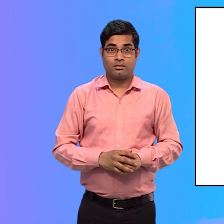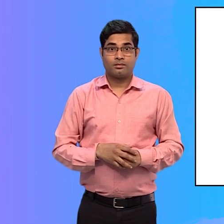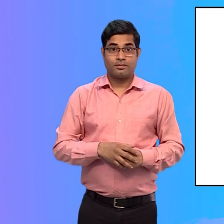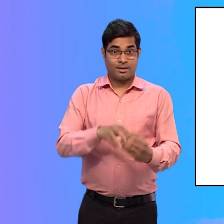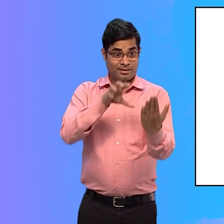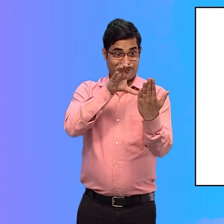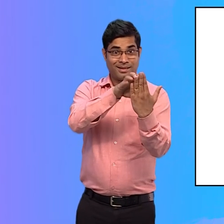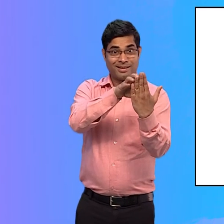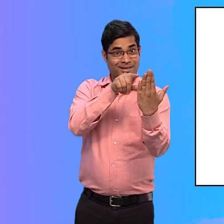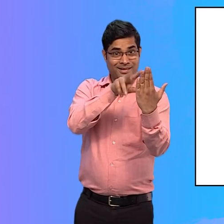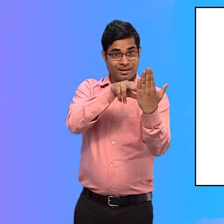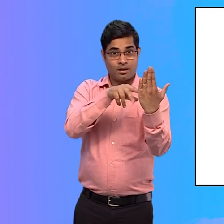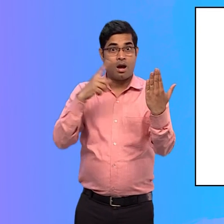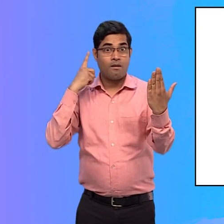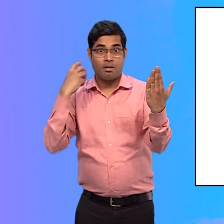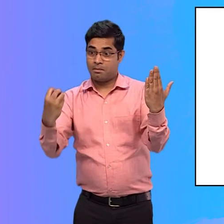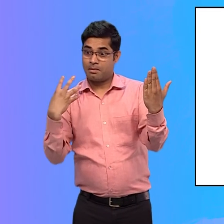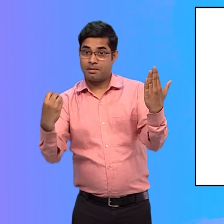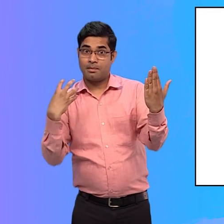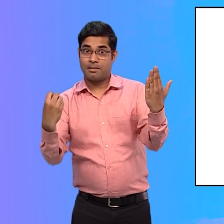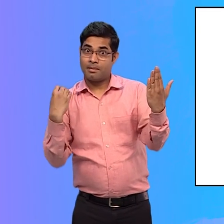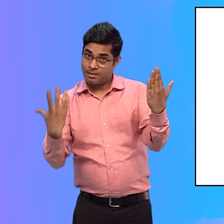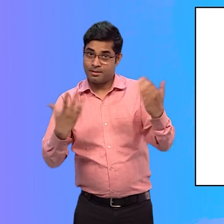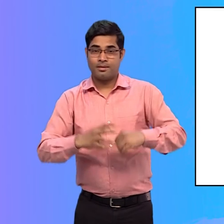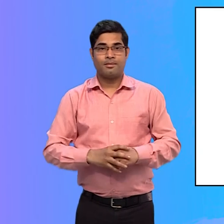स्क्रीन रीडर टेक्स्ट टु स्पीच